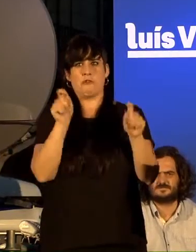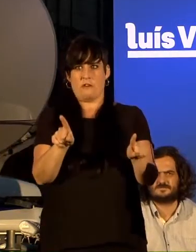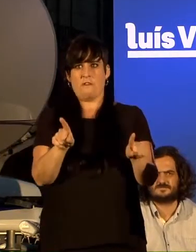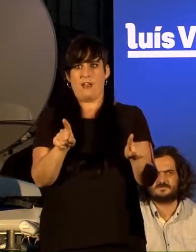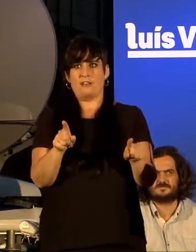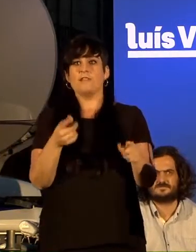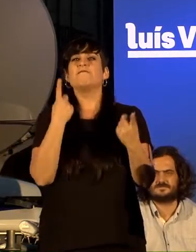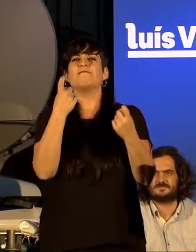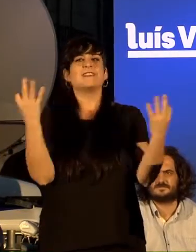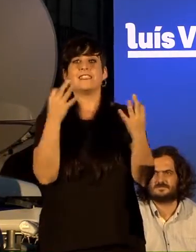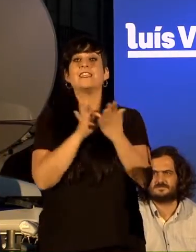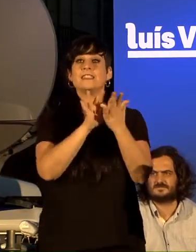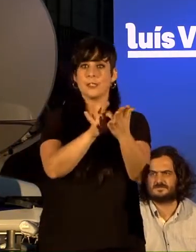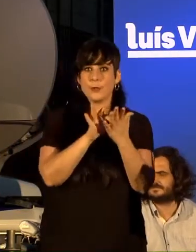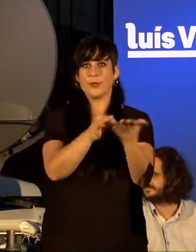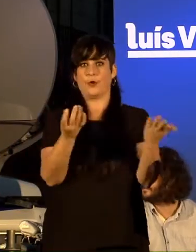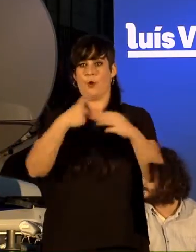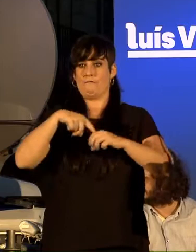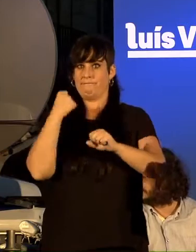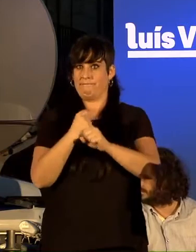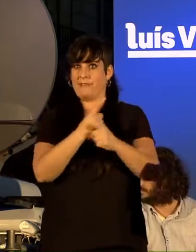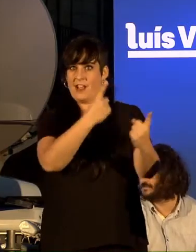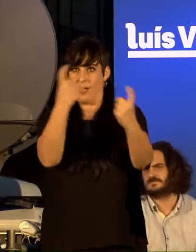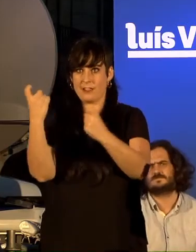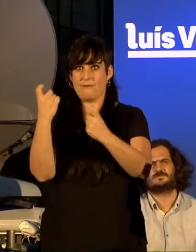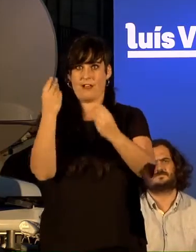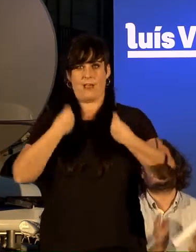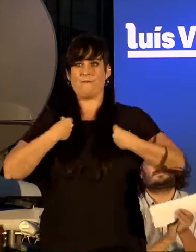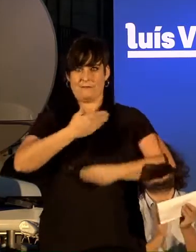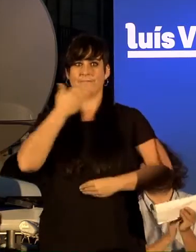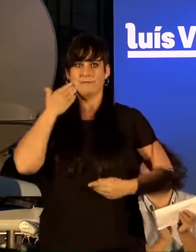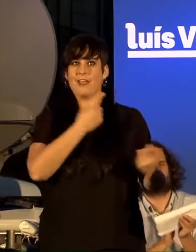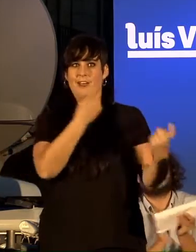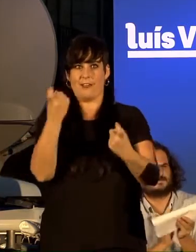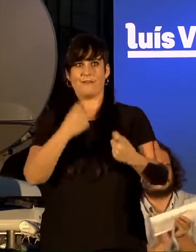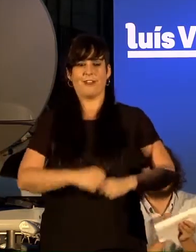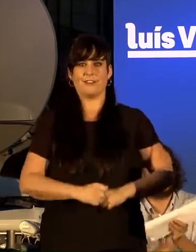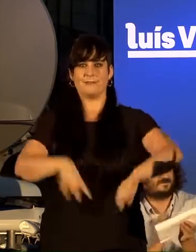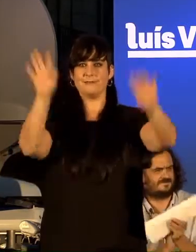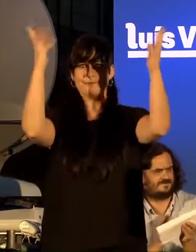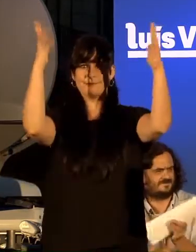precisamos servicios, precisamos traballos, precisamos vidas dignas na nosa terra, é xe o que precisamos.